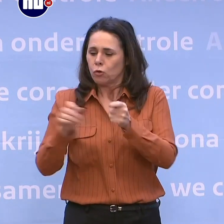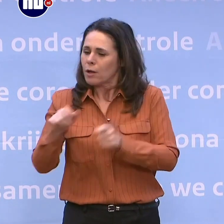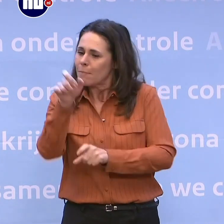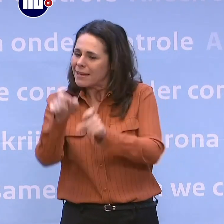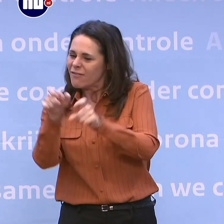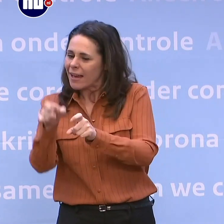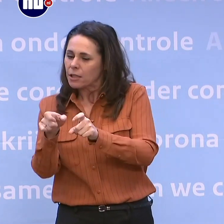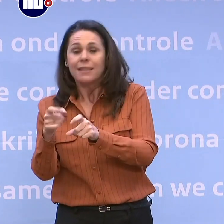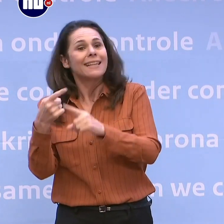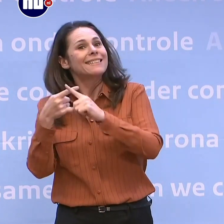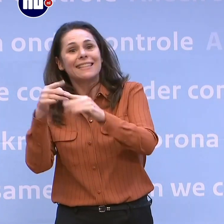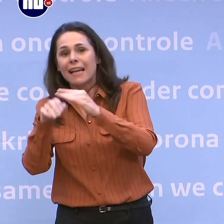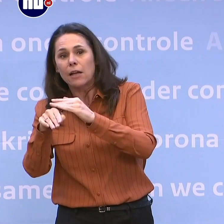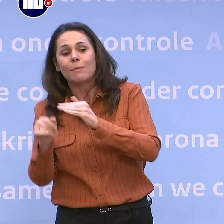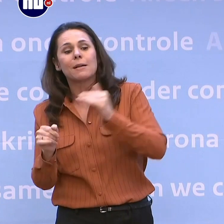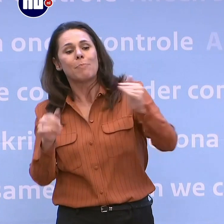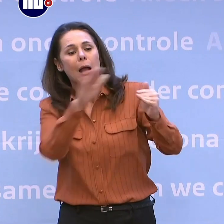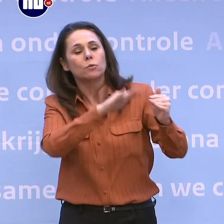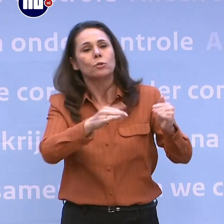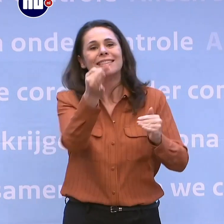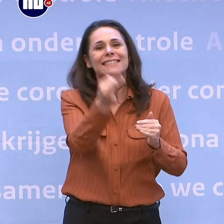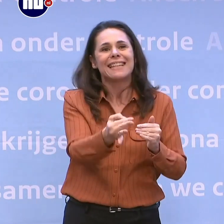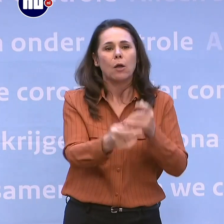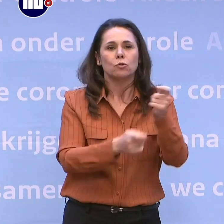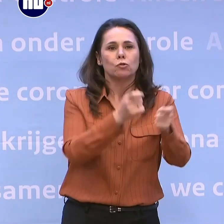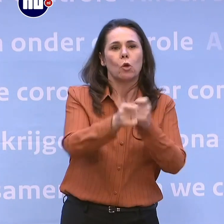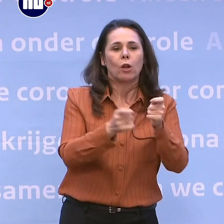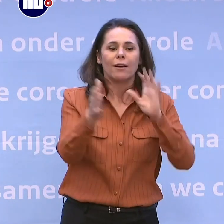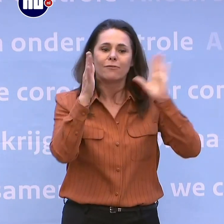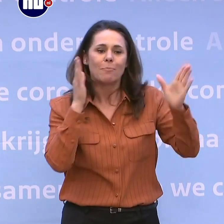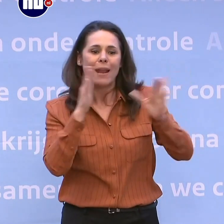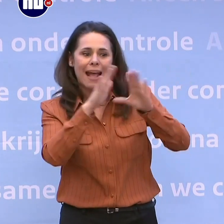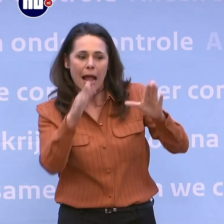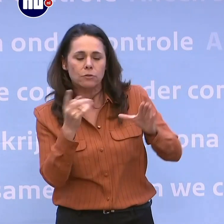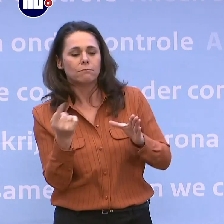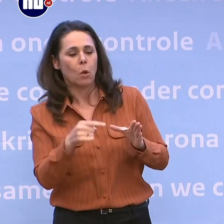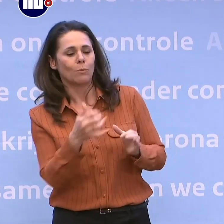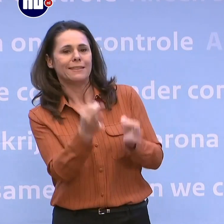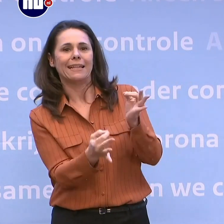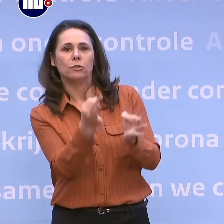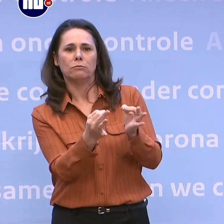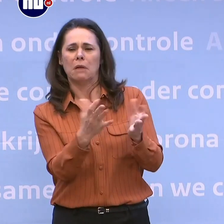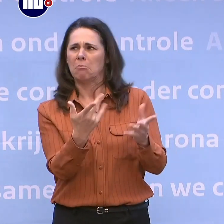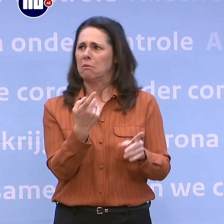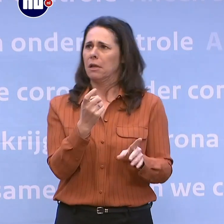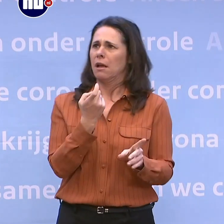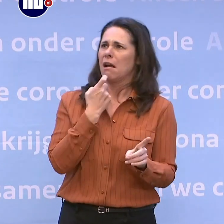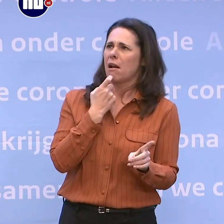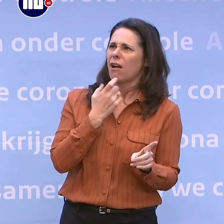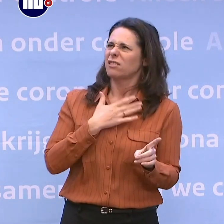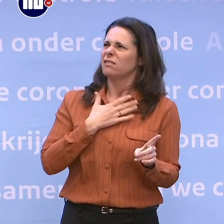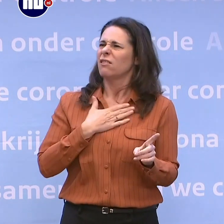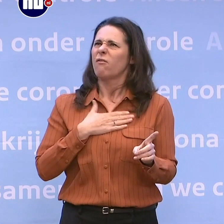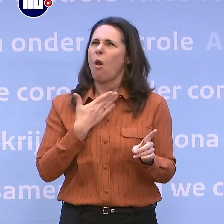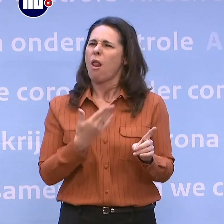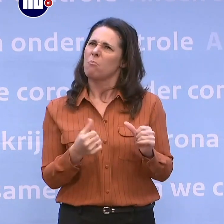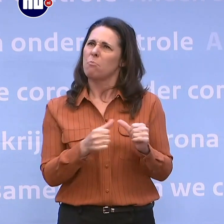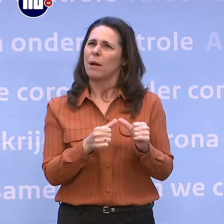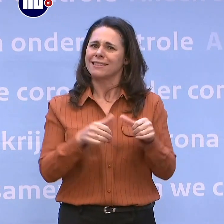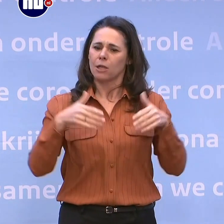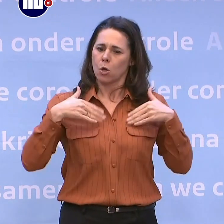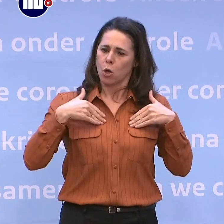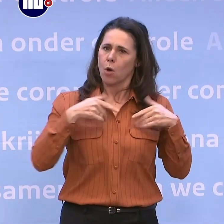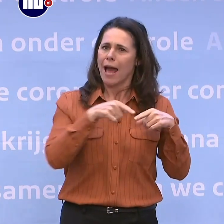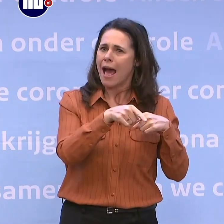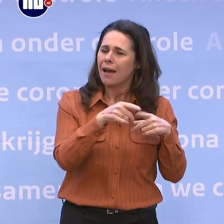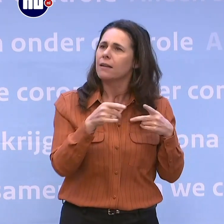ziekenhuis. Die medewerkers in de thuiszorg, of in de verpleeghuiszorg, die als zij klachten hebben, die lijken te horen bij het coronavirus, en in